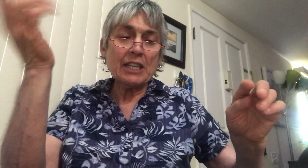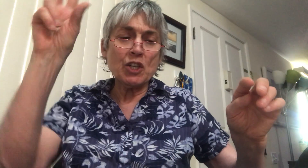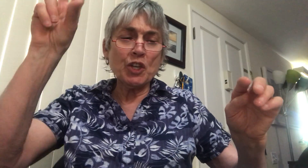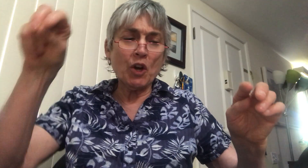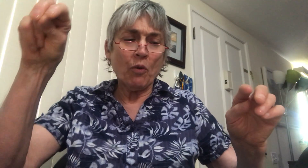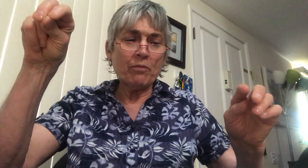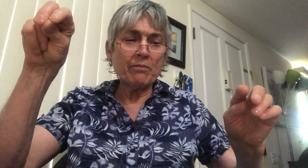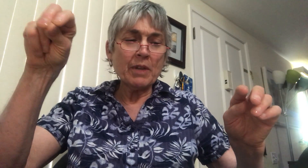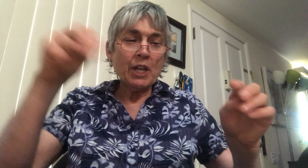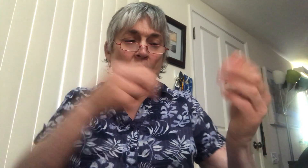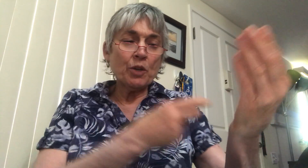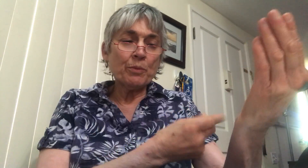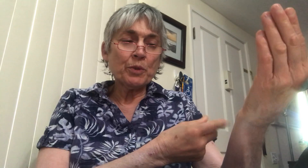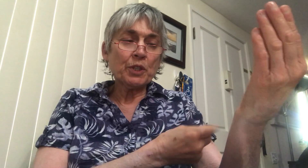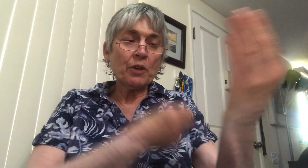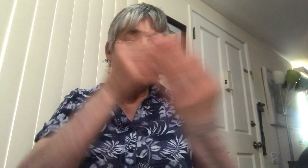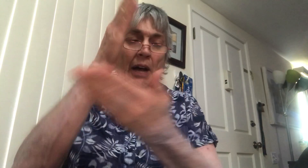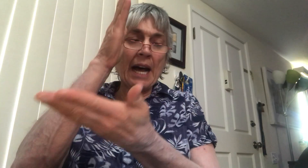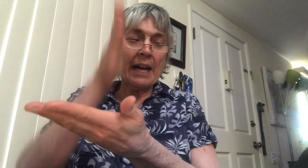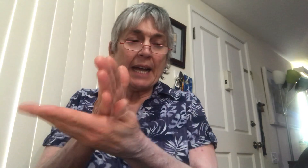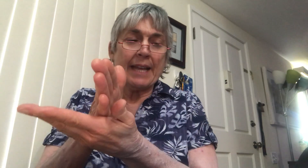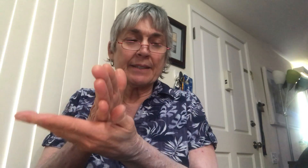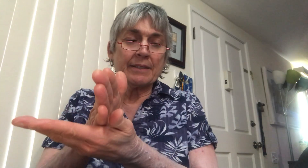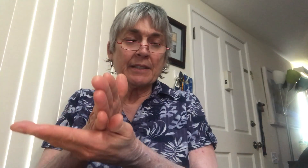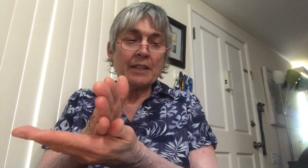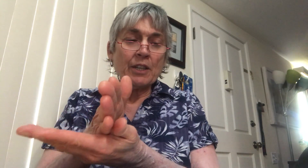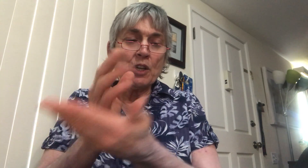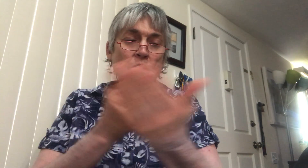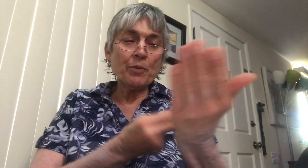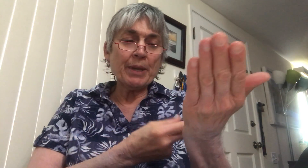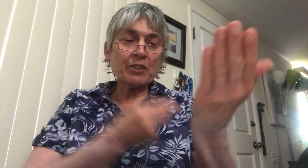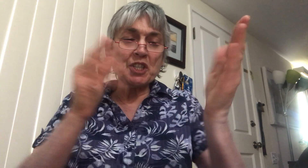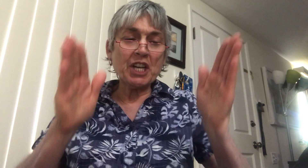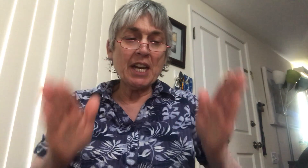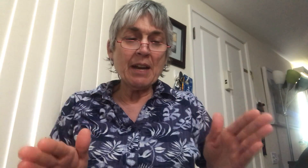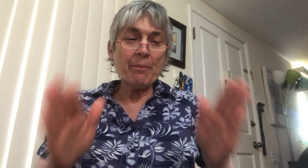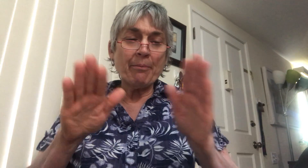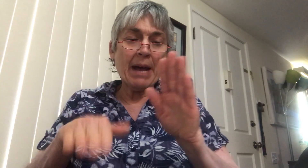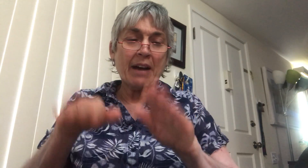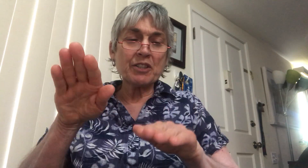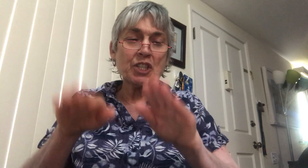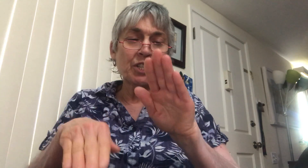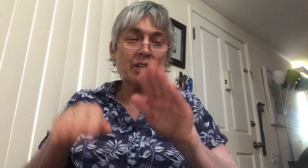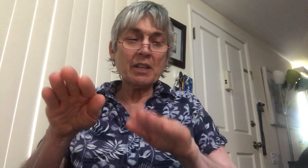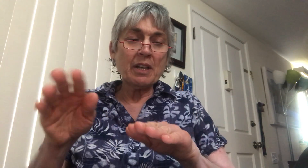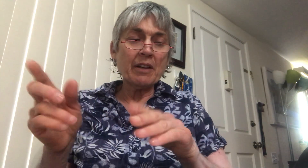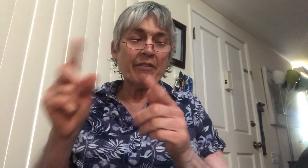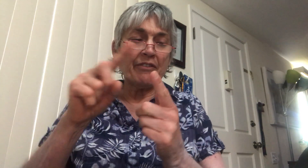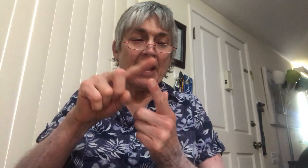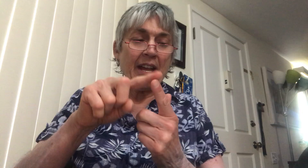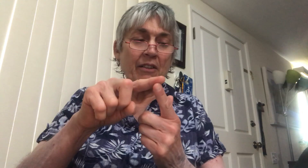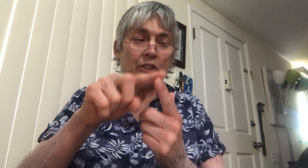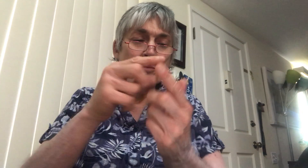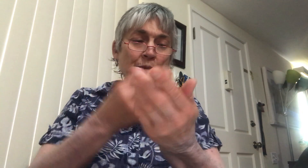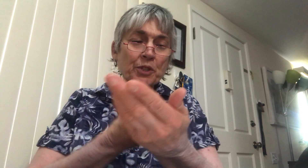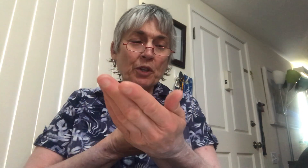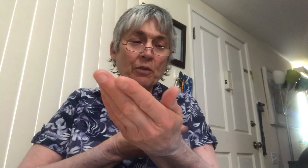non. Le mouton arrête. Le berger marche vers le mouton,